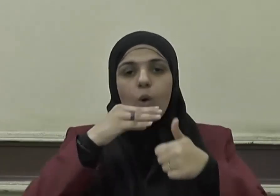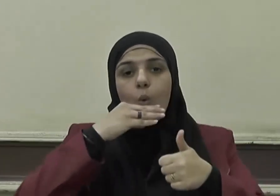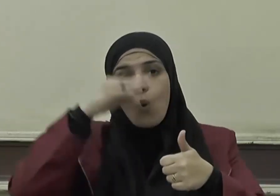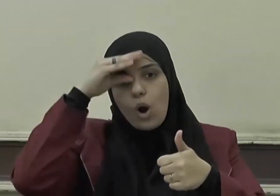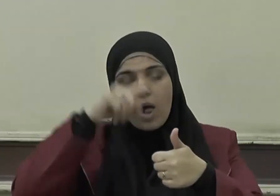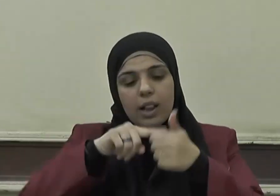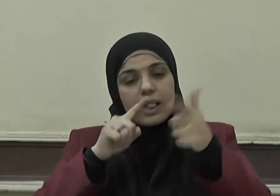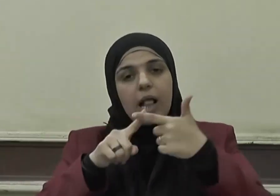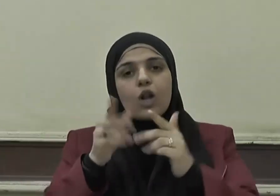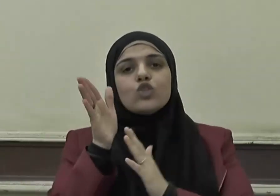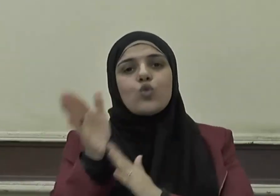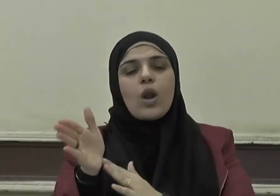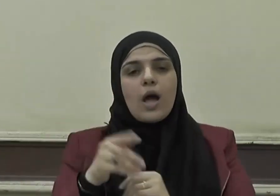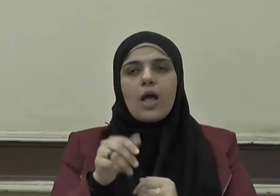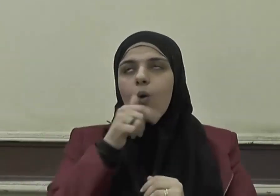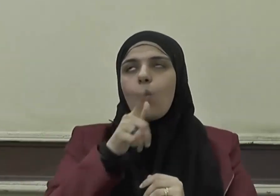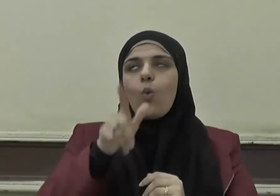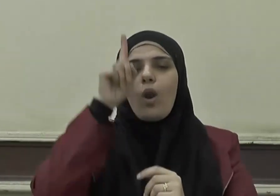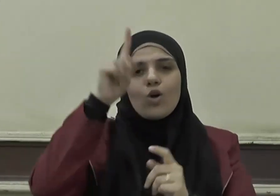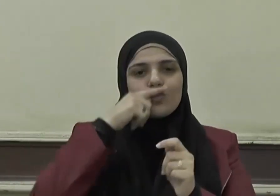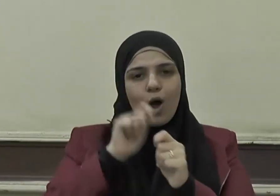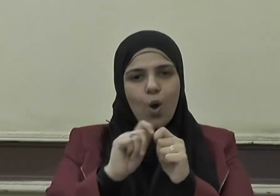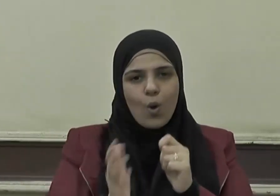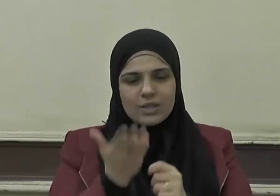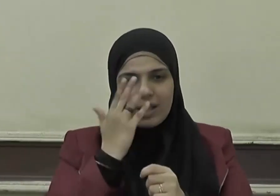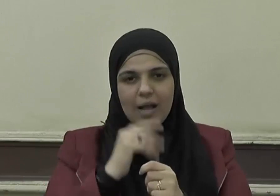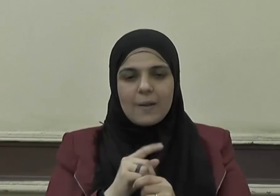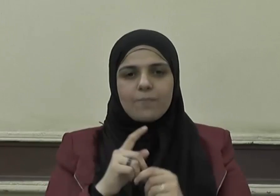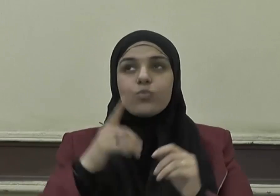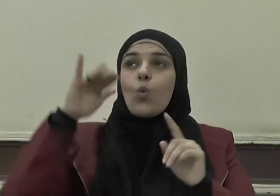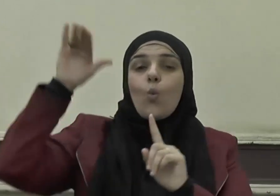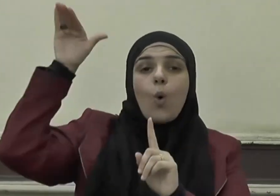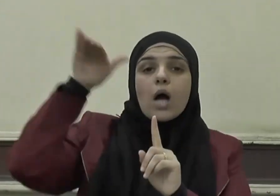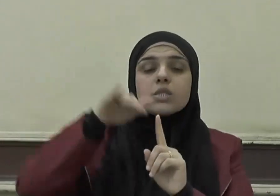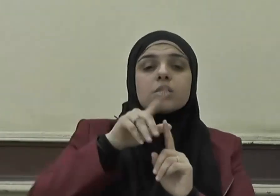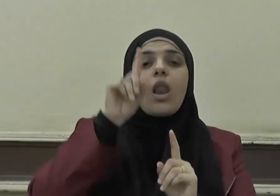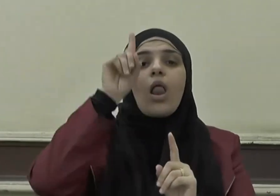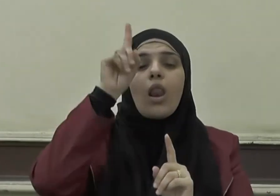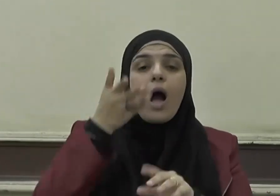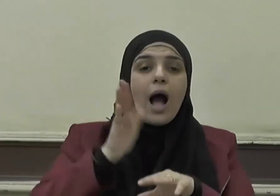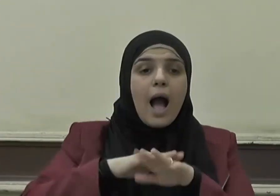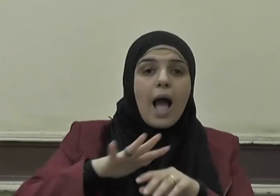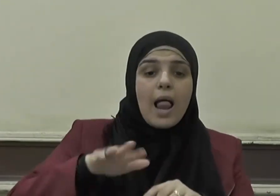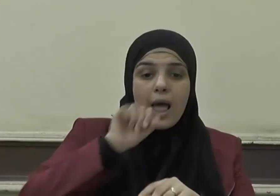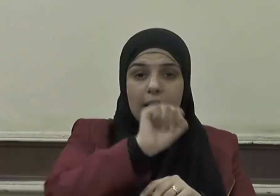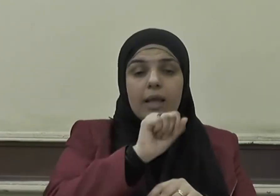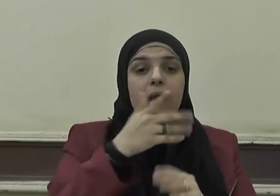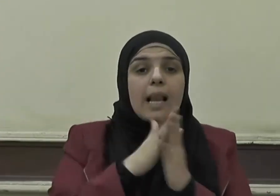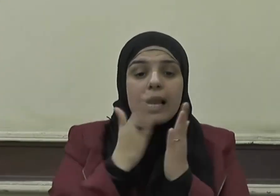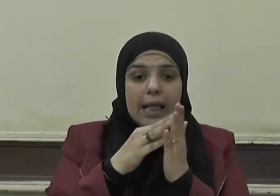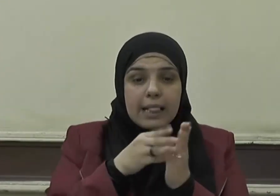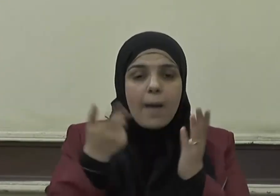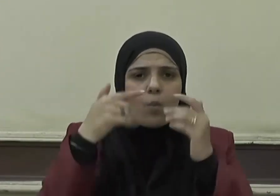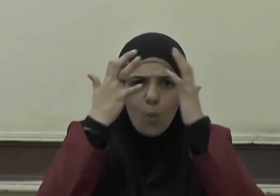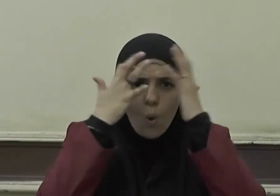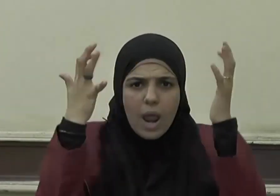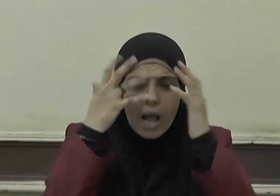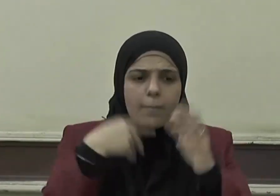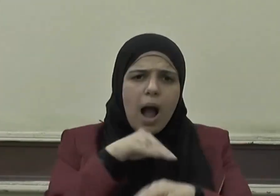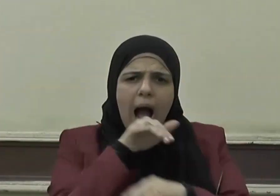وجل يقول سبحانه وأنزل الله عليك الكتاب والحكمة وعلمك